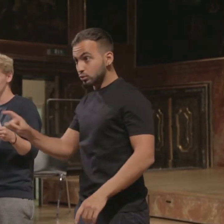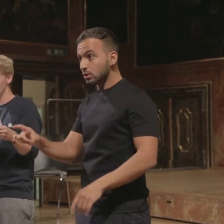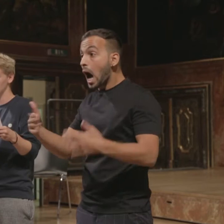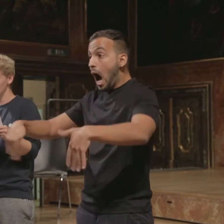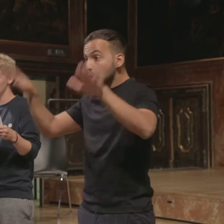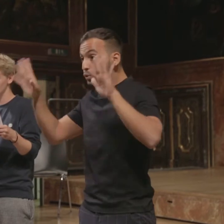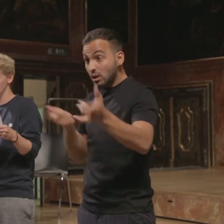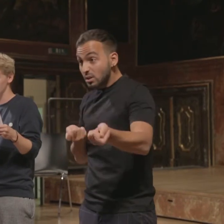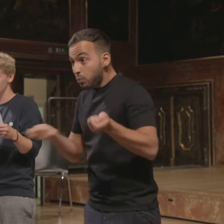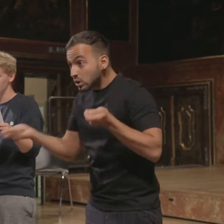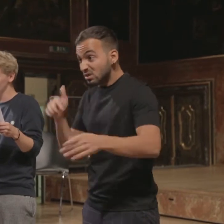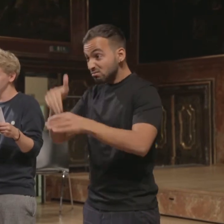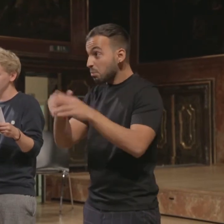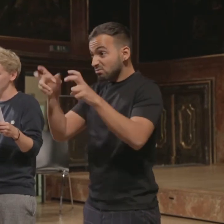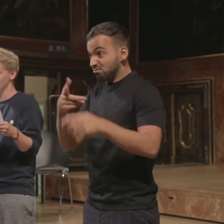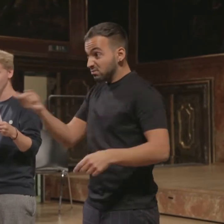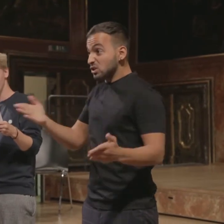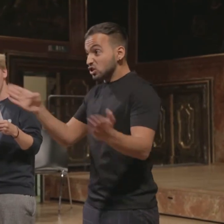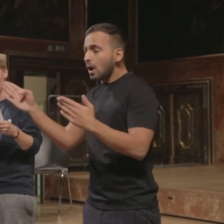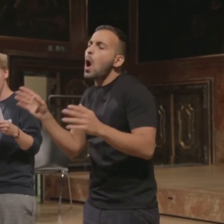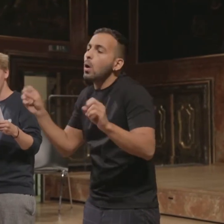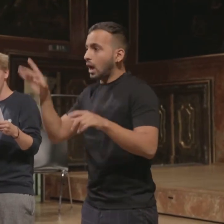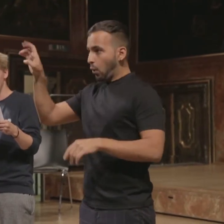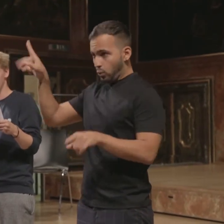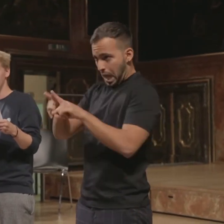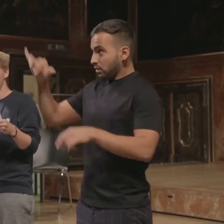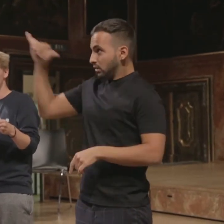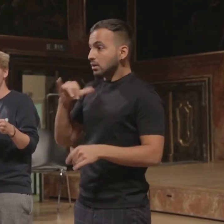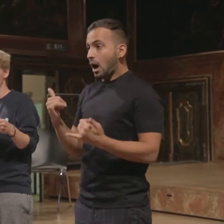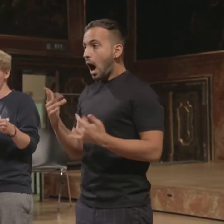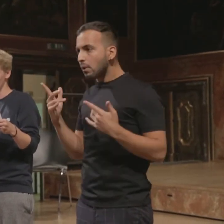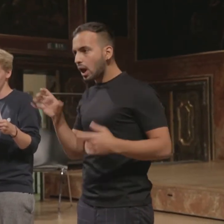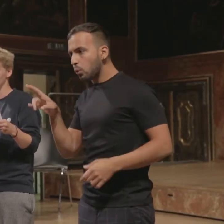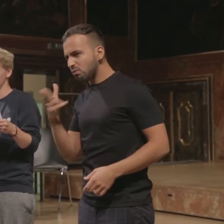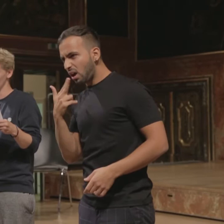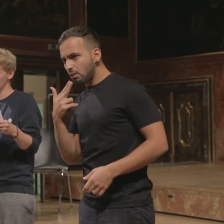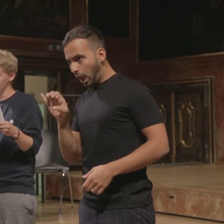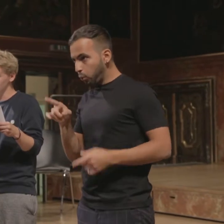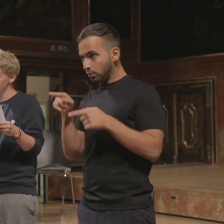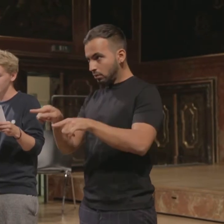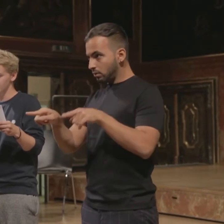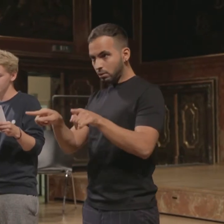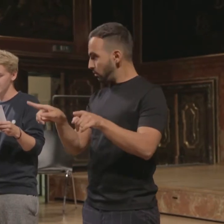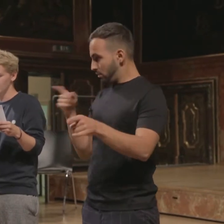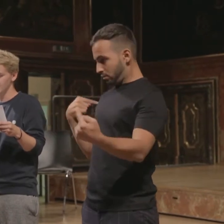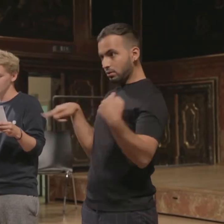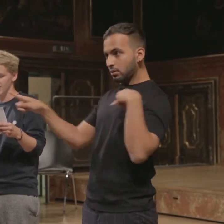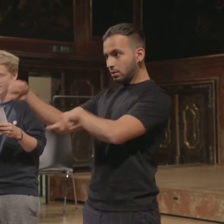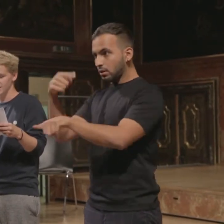und opportunistisch ist das. Wie die EU. Und dass wir, die wir in der EU leben, die EU sind, das fällt diesen Leuten erst recht nicht